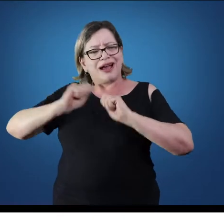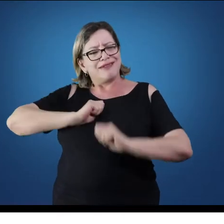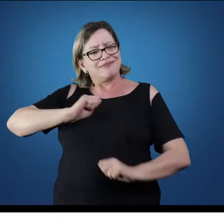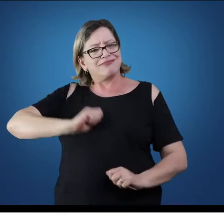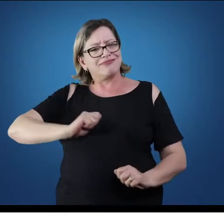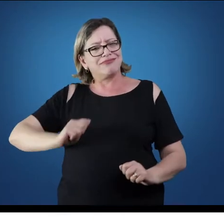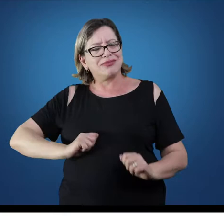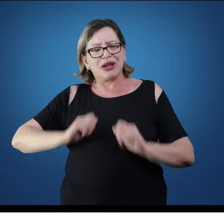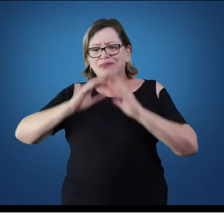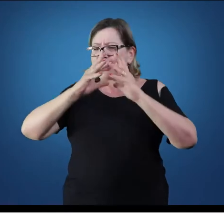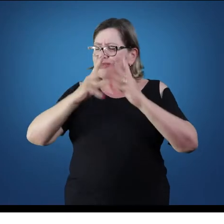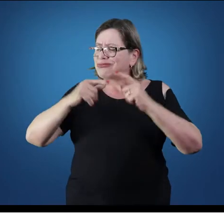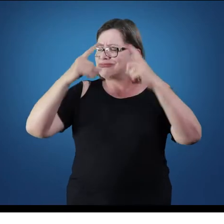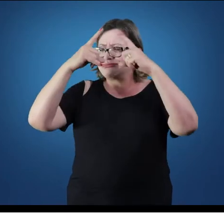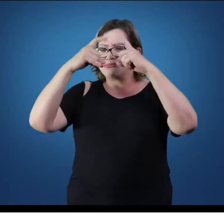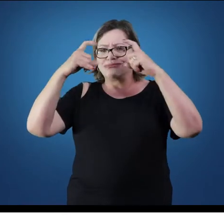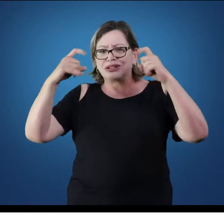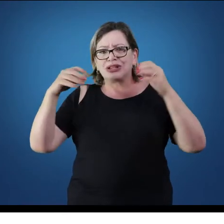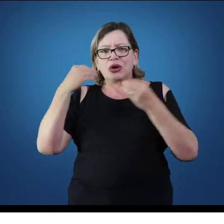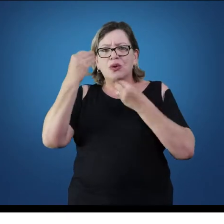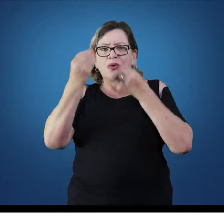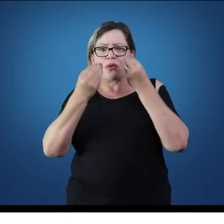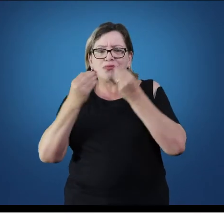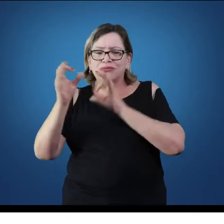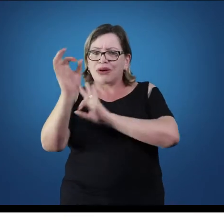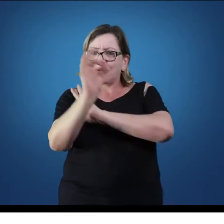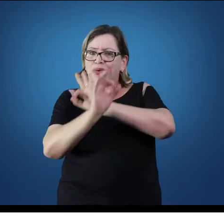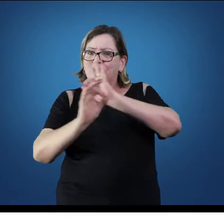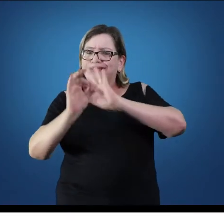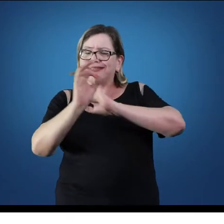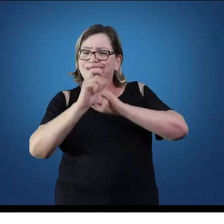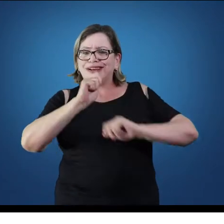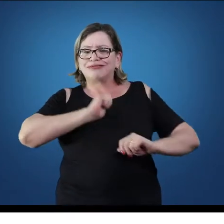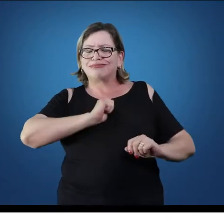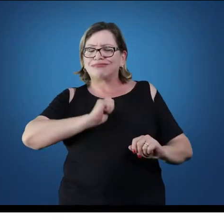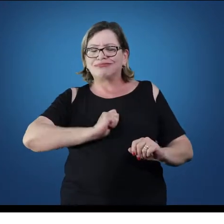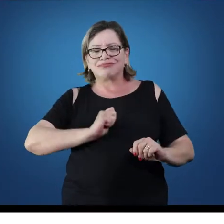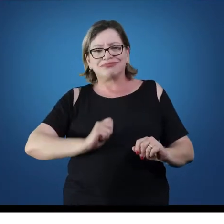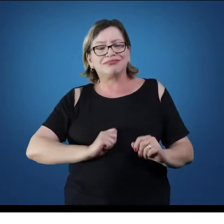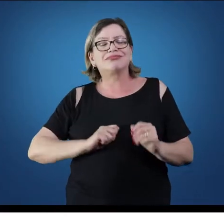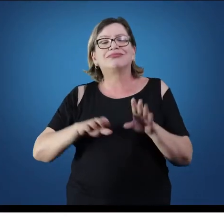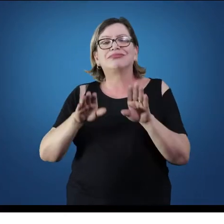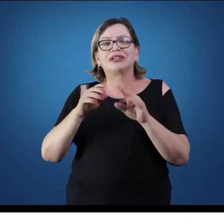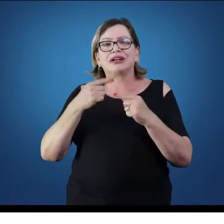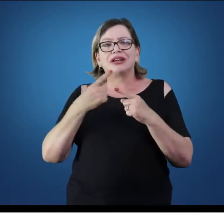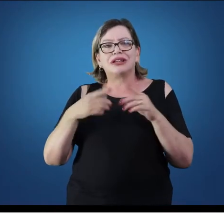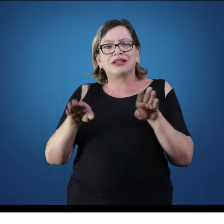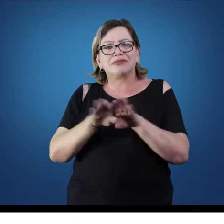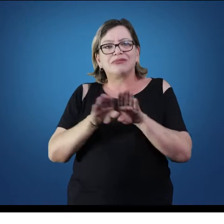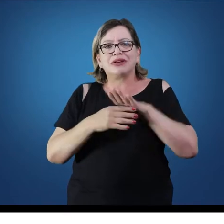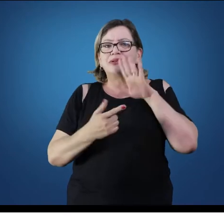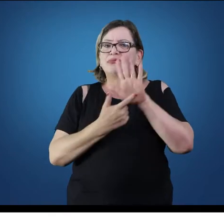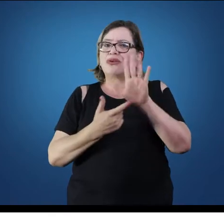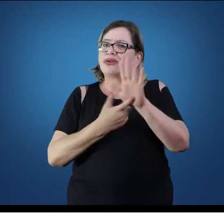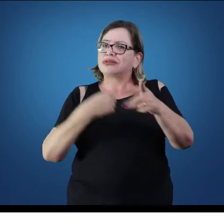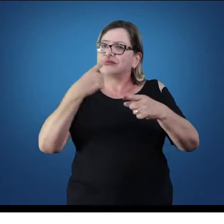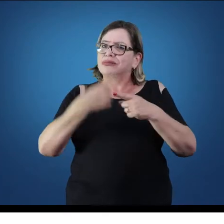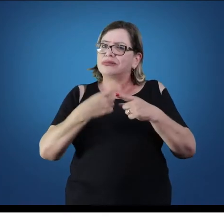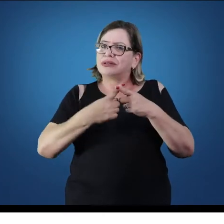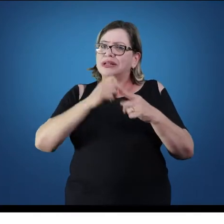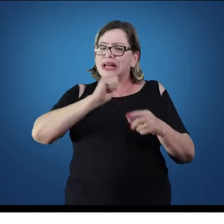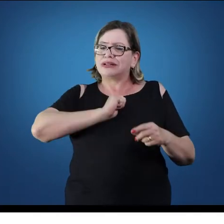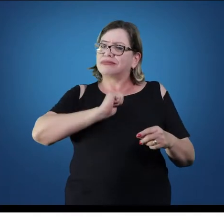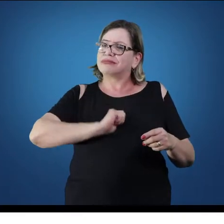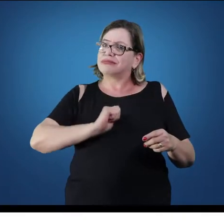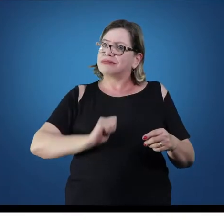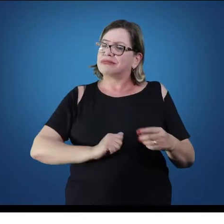padronizações que a anatomia tem, desde as suas posições, os seus planos, por que que a anatomia estuda então esse